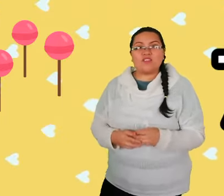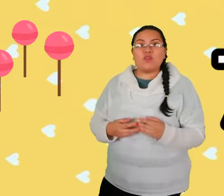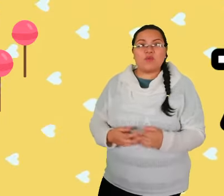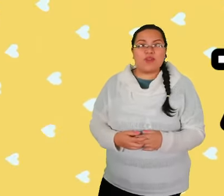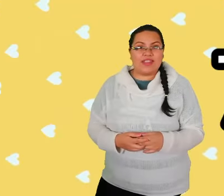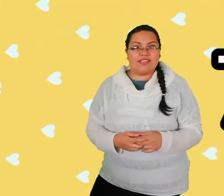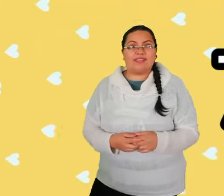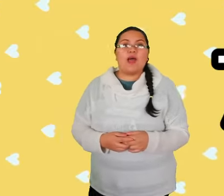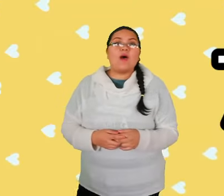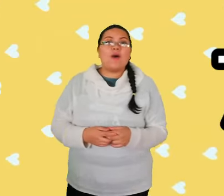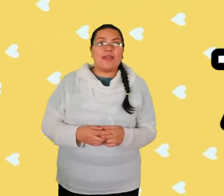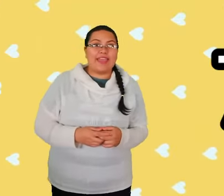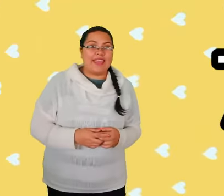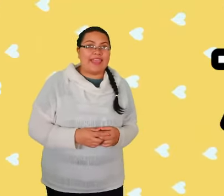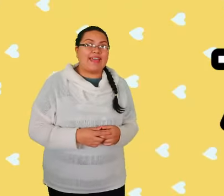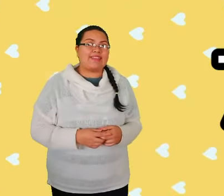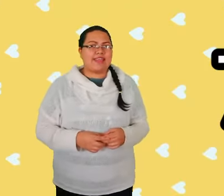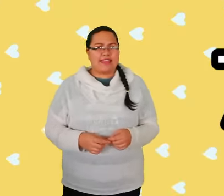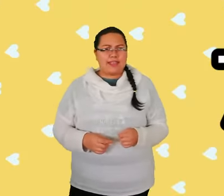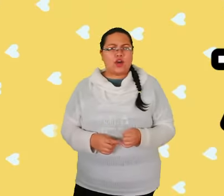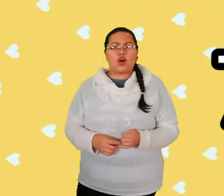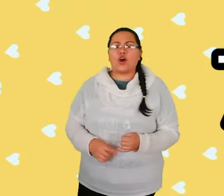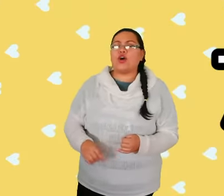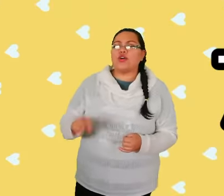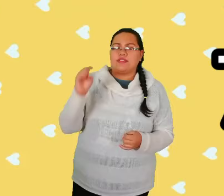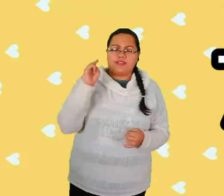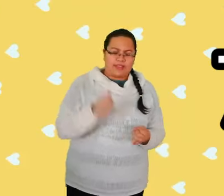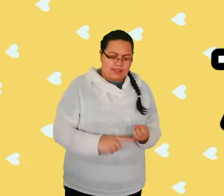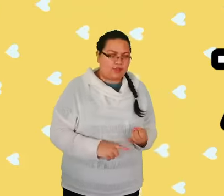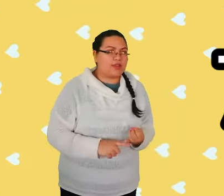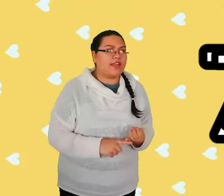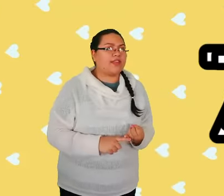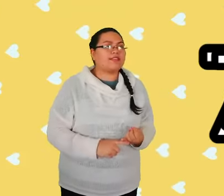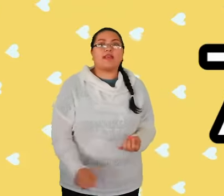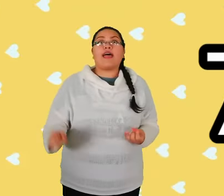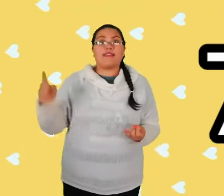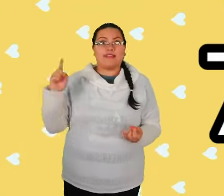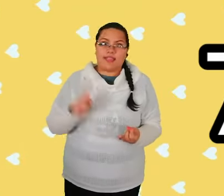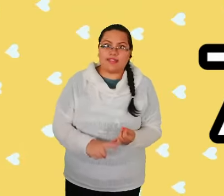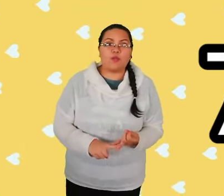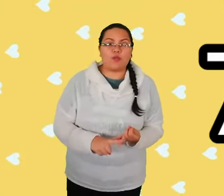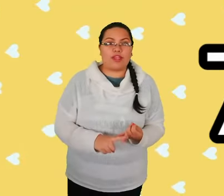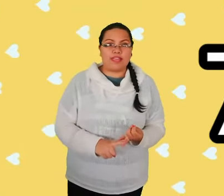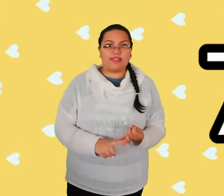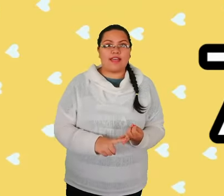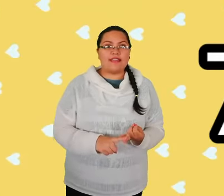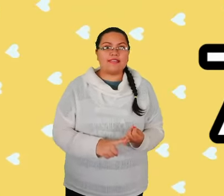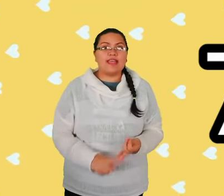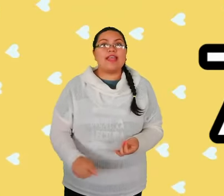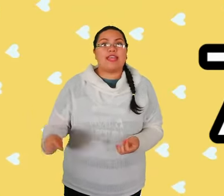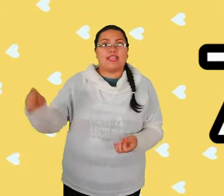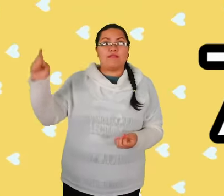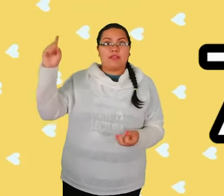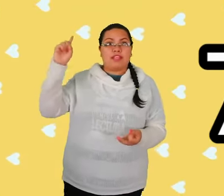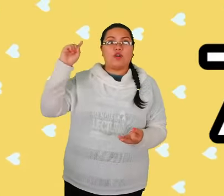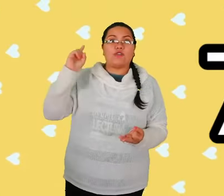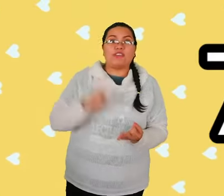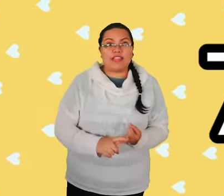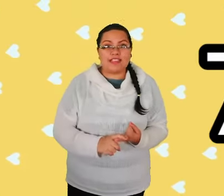bombones. Ok, así que tengo 7 donas, 7 hamburguesas y también tengo 7